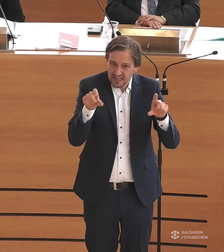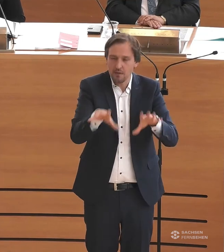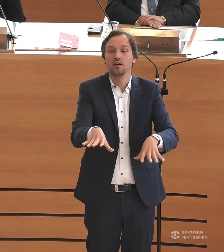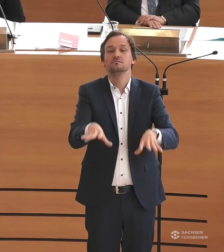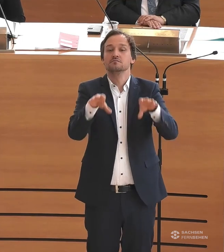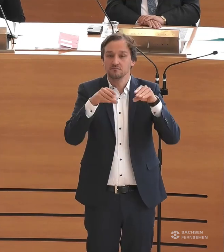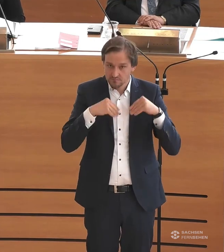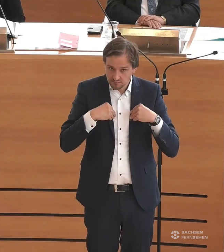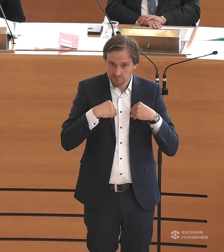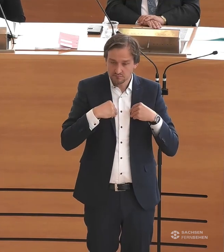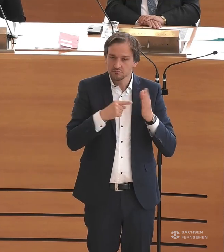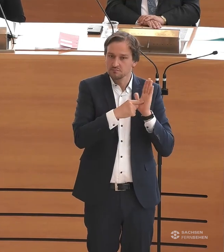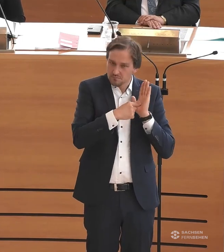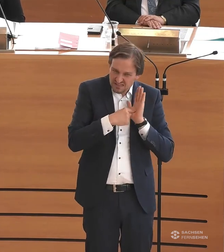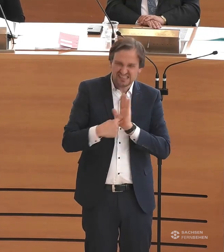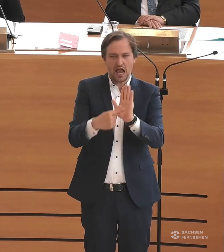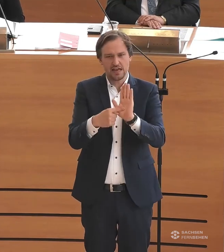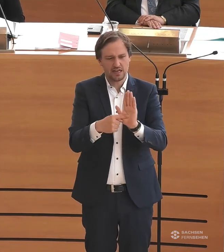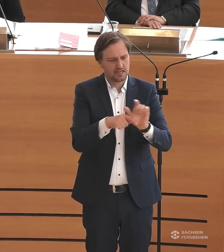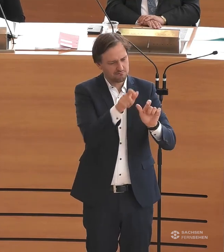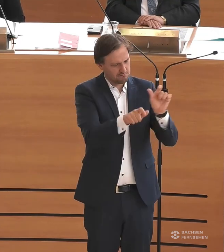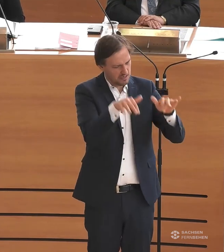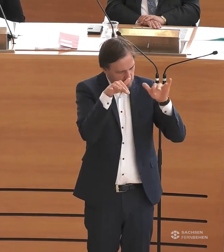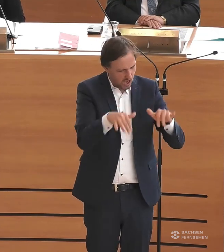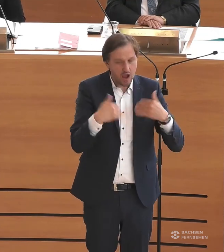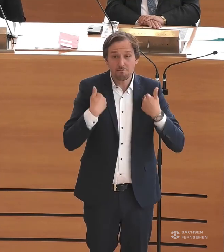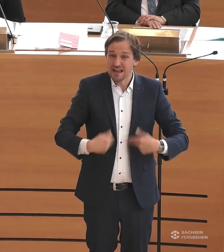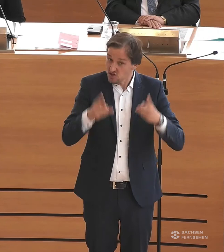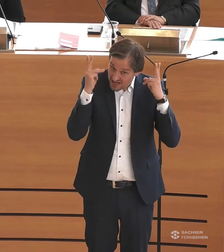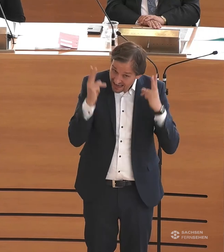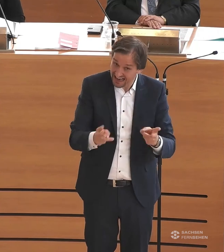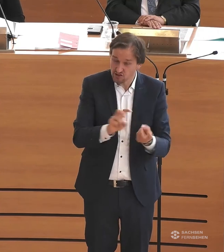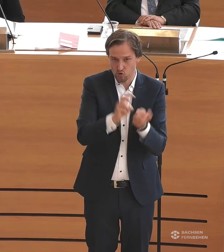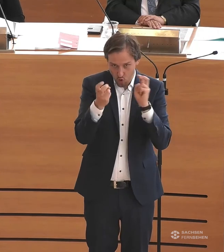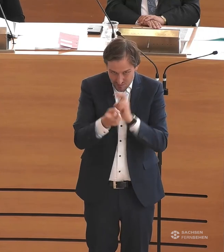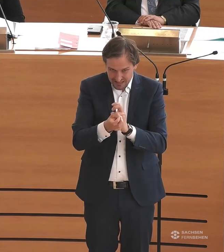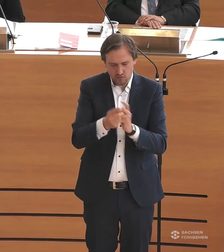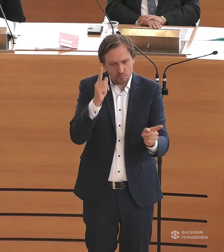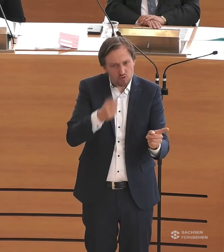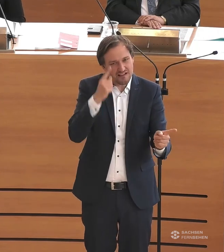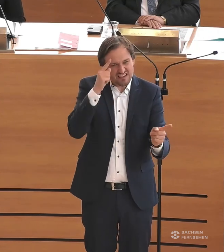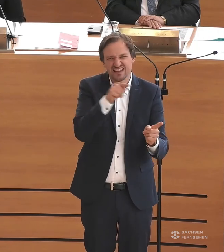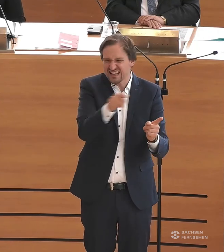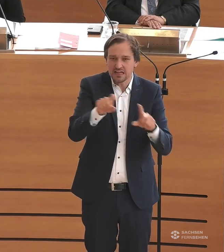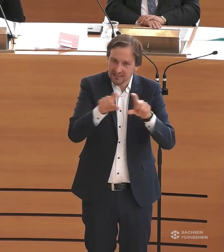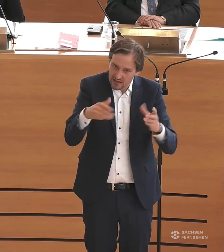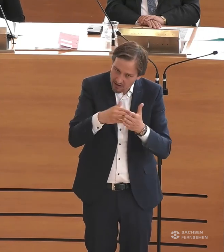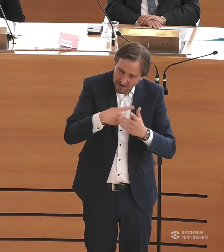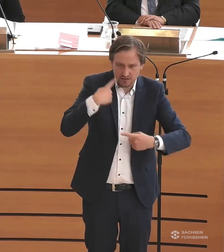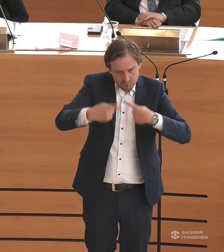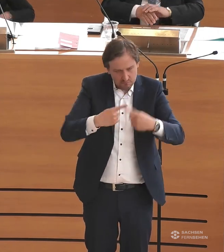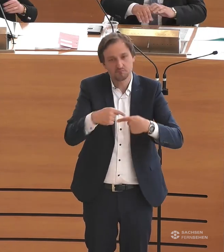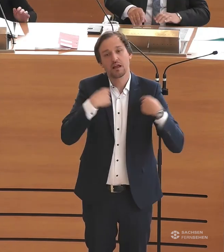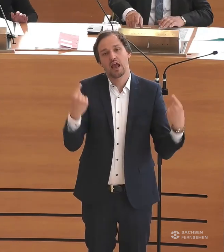diese Einsicht, dass eben ein Menschenrecht umzusetzen ist, das ist die Grundvoraussetzung, dass wir in diesem Thema weiter vorankommen.